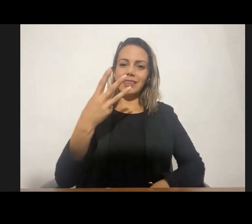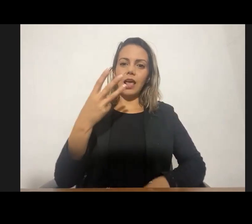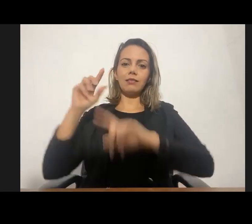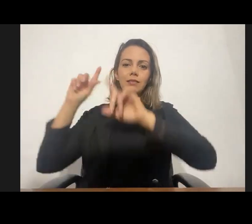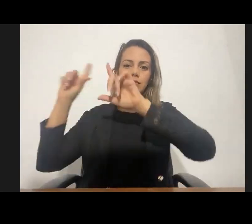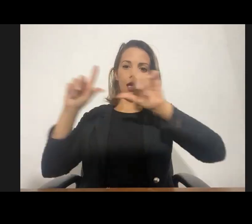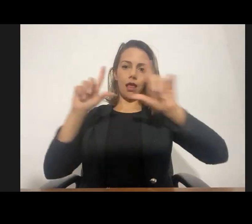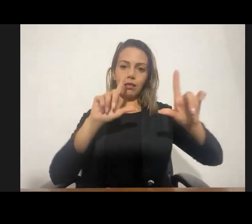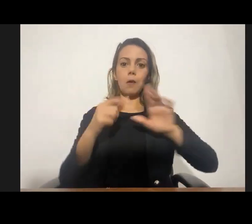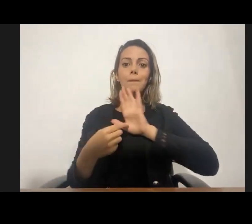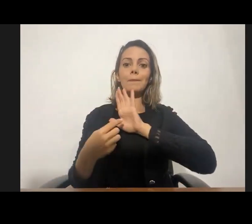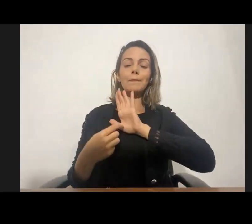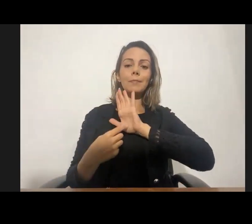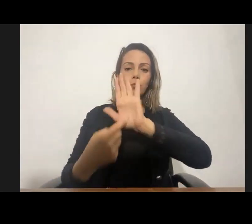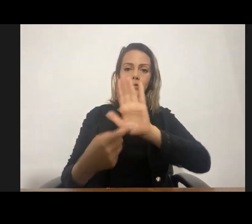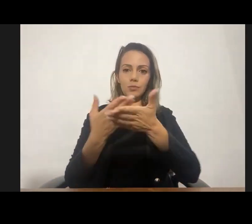imagem.